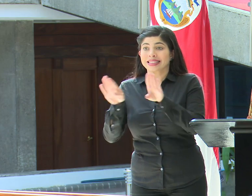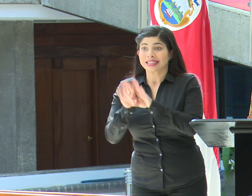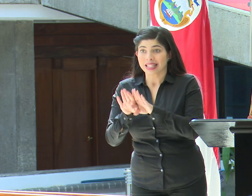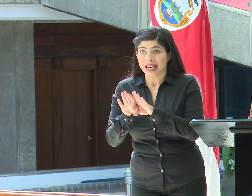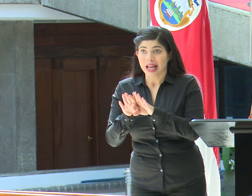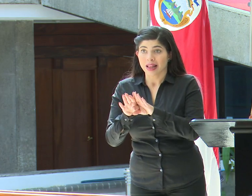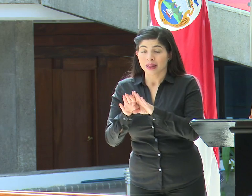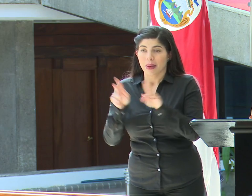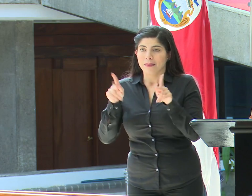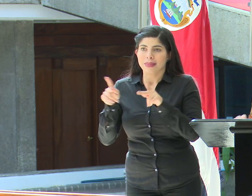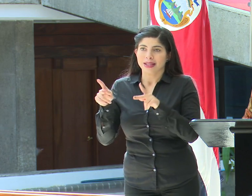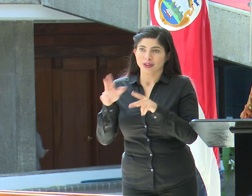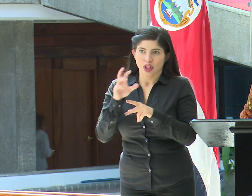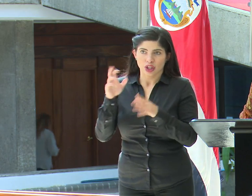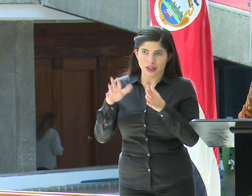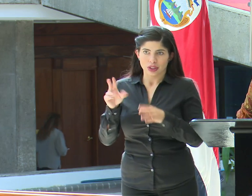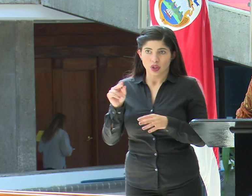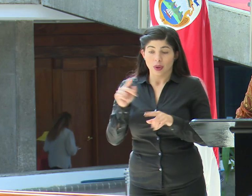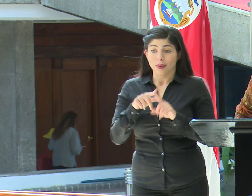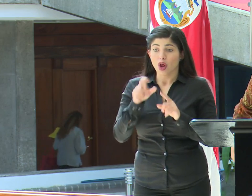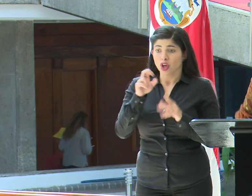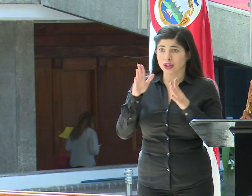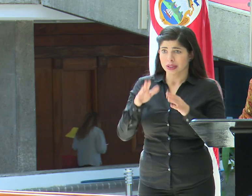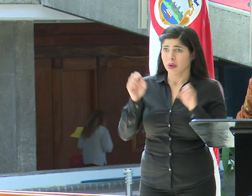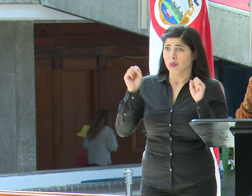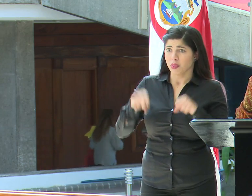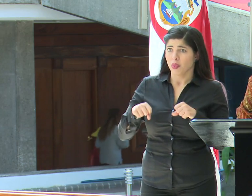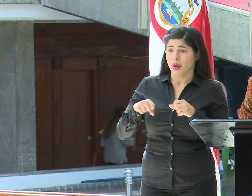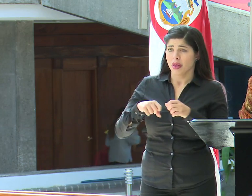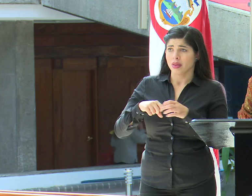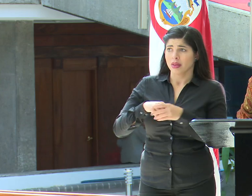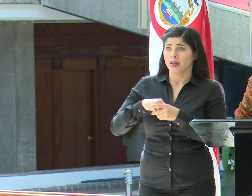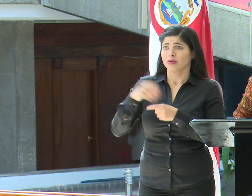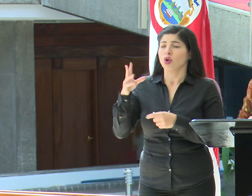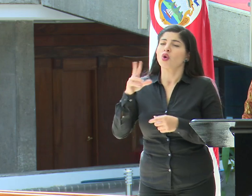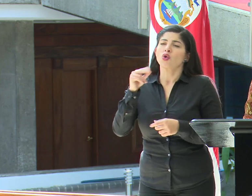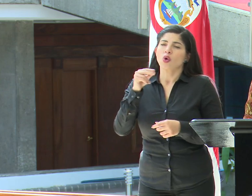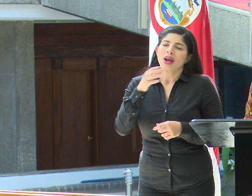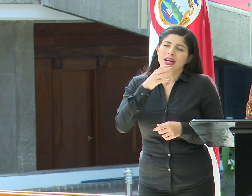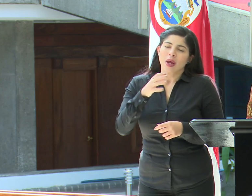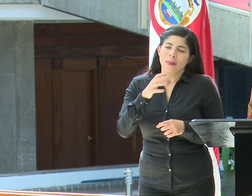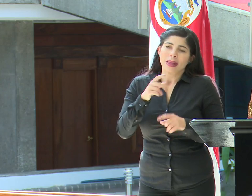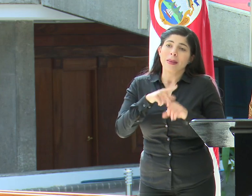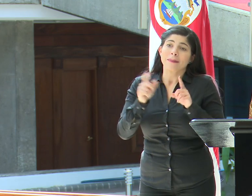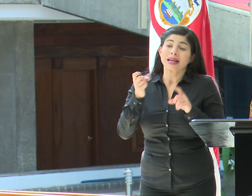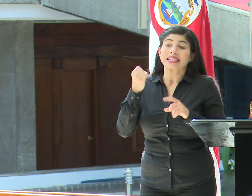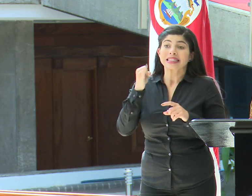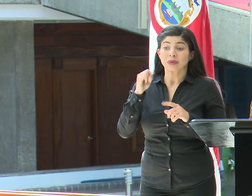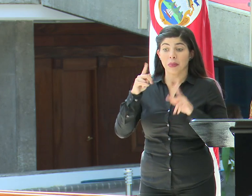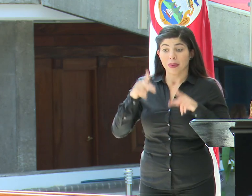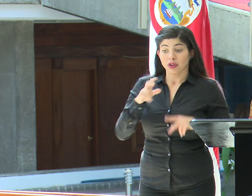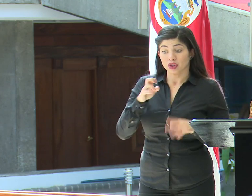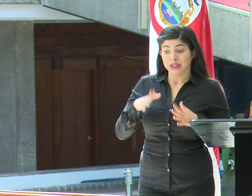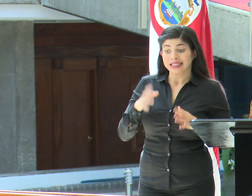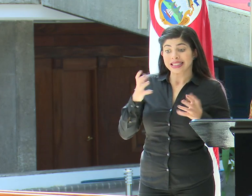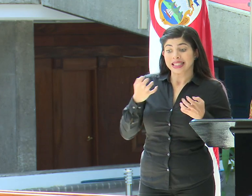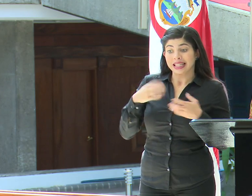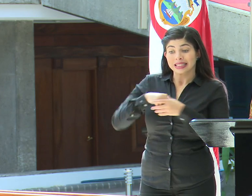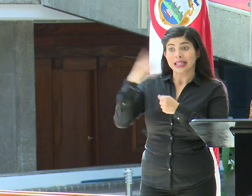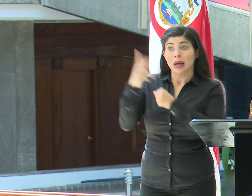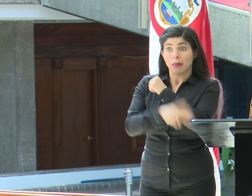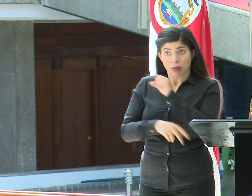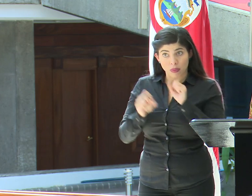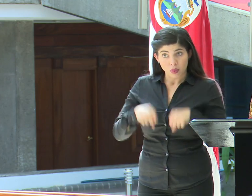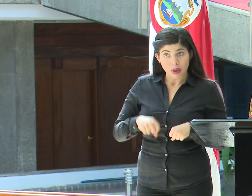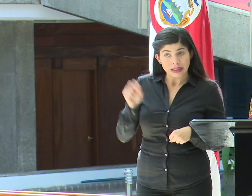gente que no sea costarricense, pero los costarricenses pueden seguir saliendo. Yo sé que no es una recomendación, pero ¿tenemos la posibilidad de salir del país o